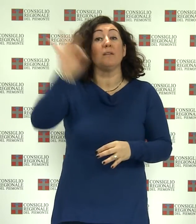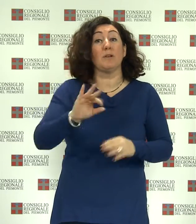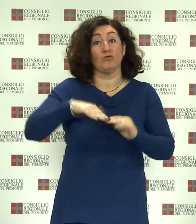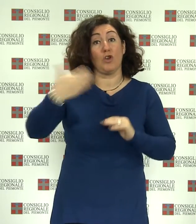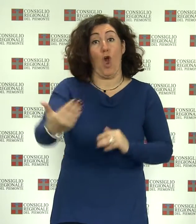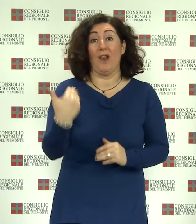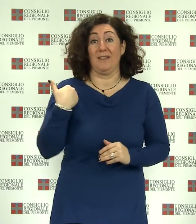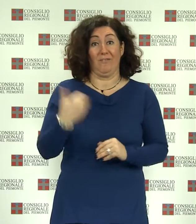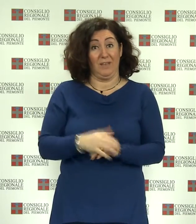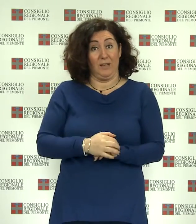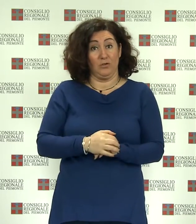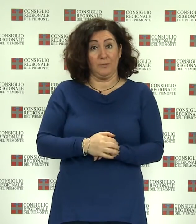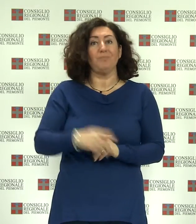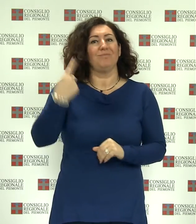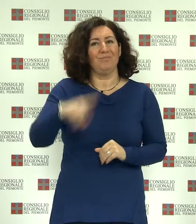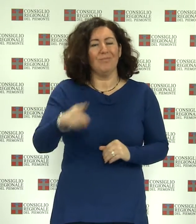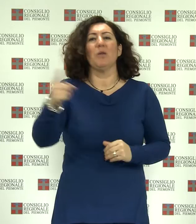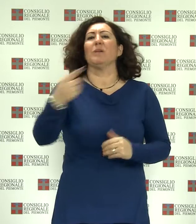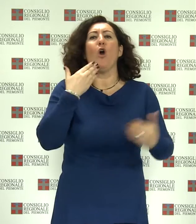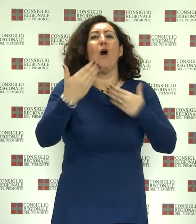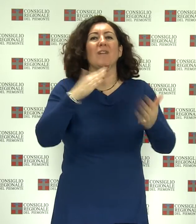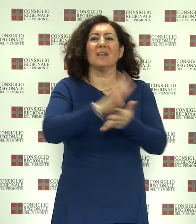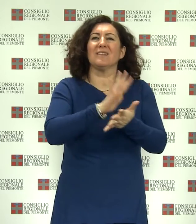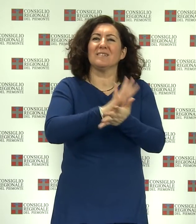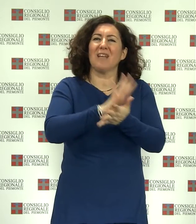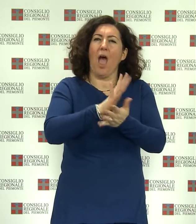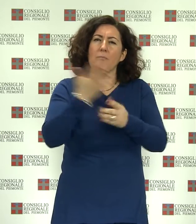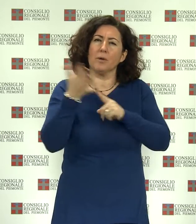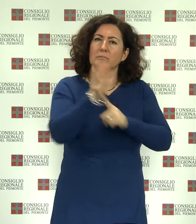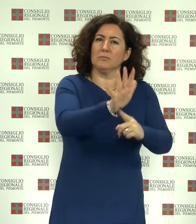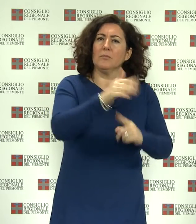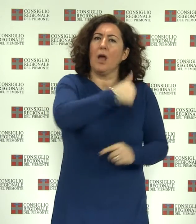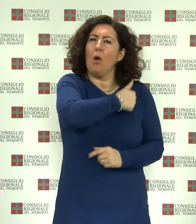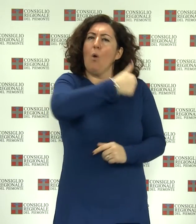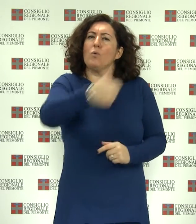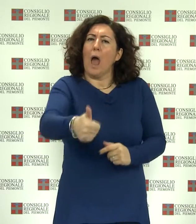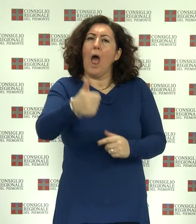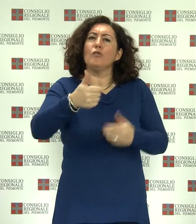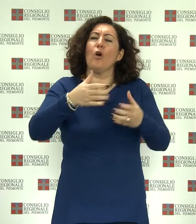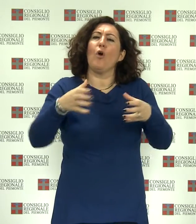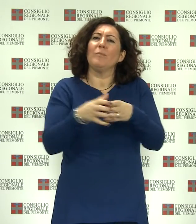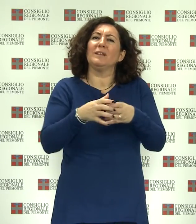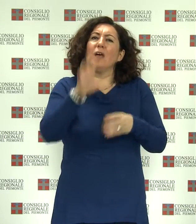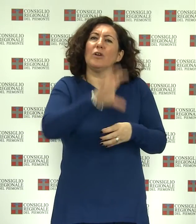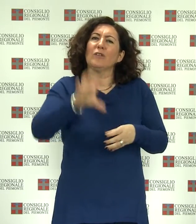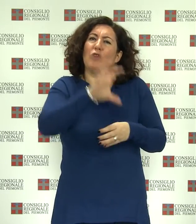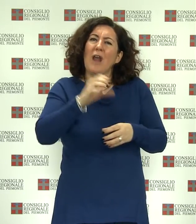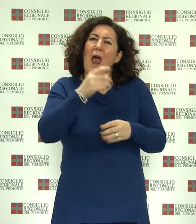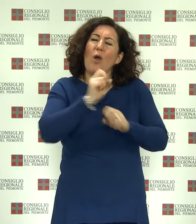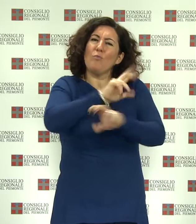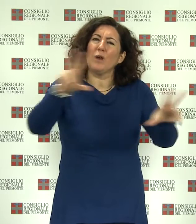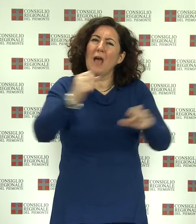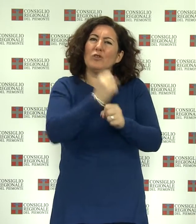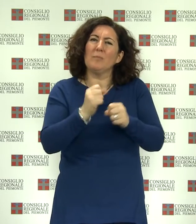consueta conferenza stampa convocata a Palazzo Lascaris per illustrare l'attività annuale del Comitato regionale per le comunicazioni del Piemonte